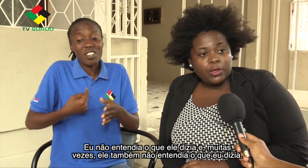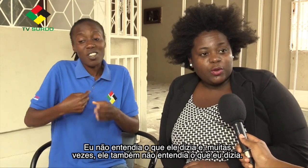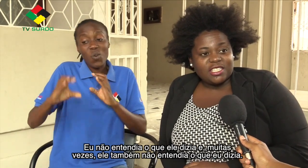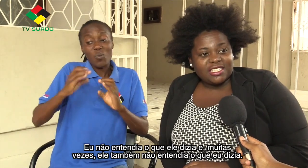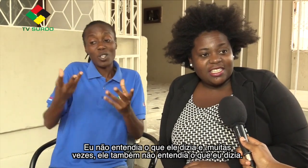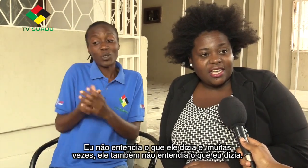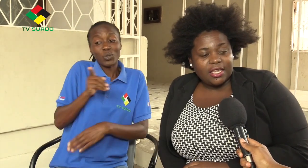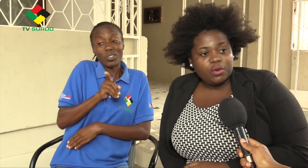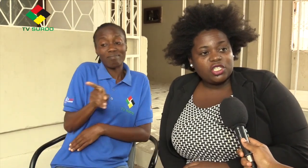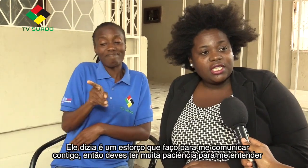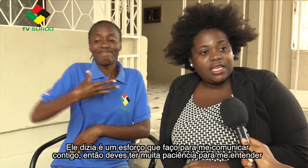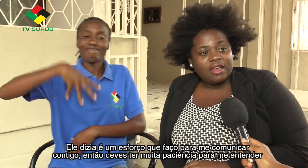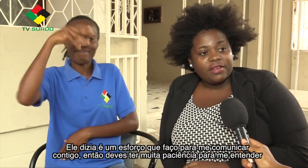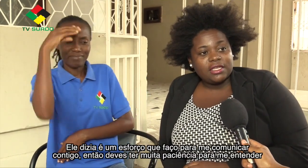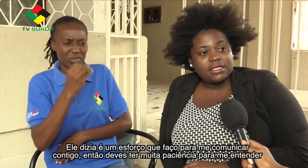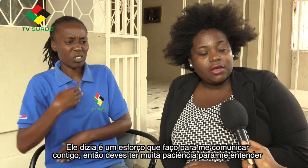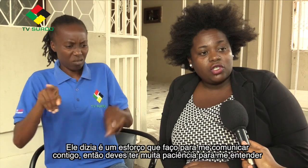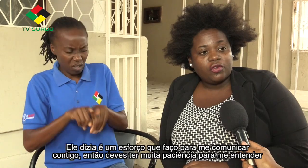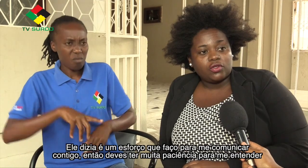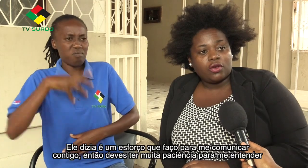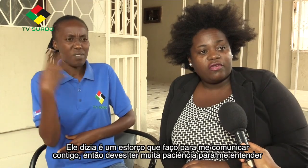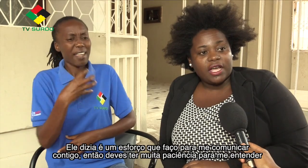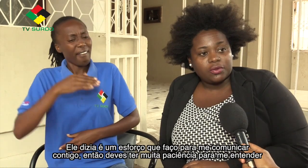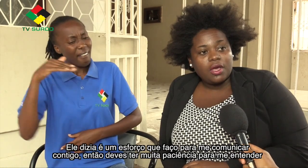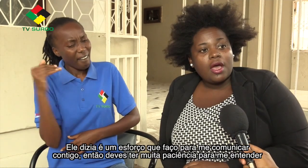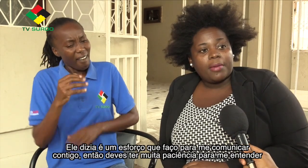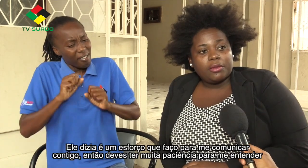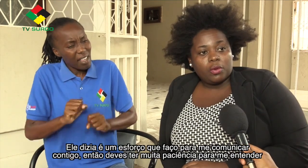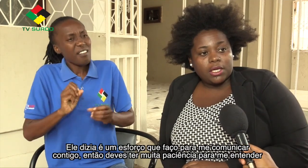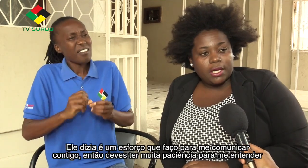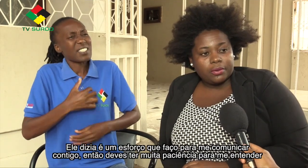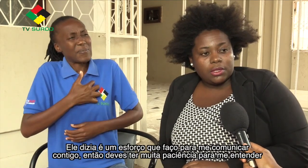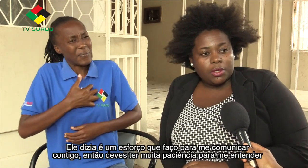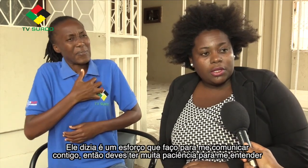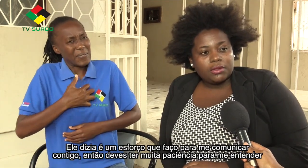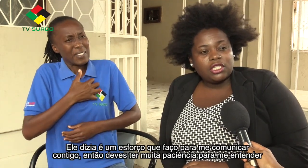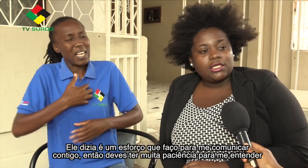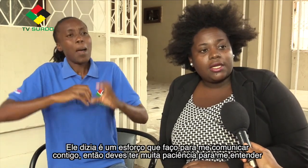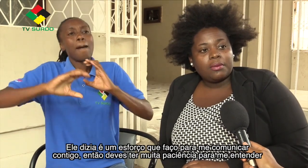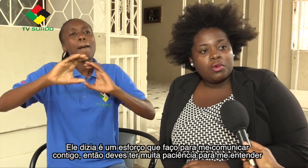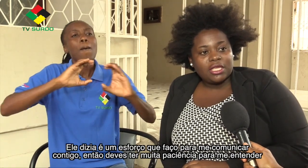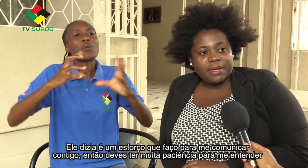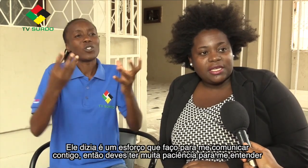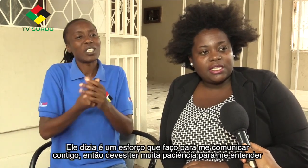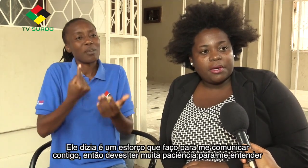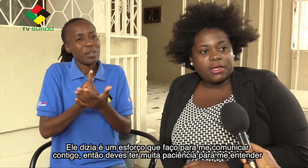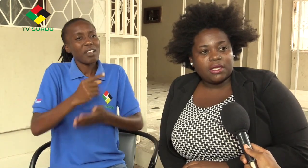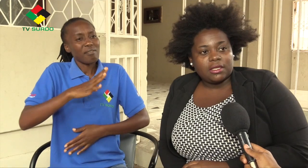que eu dizia. E eu me chateava, ele dizia, um esforço que eu faço para me comunicar contigo. Então, eu que ter muita paciência para me entender